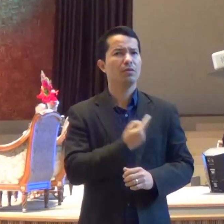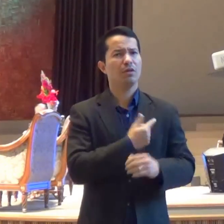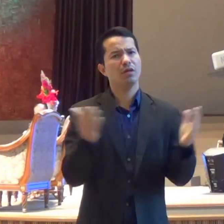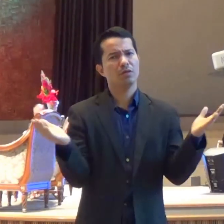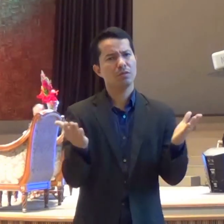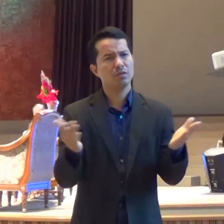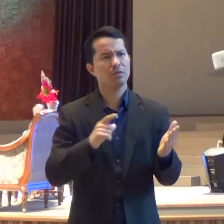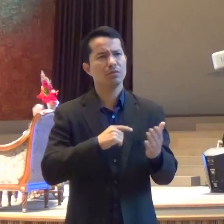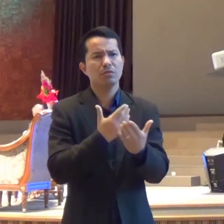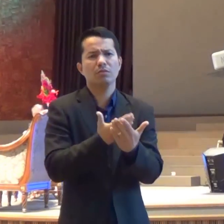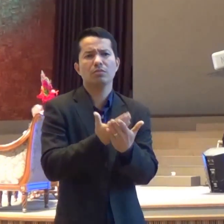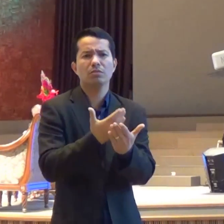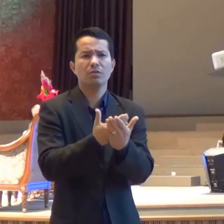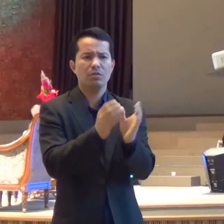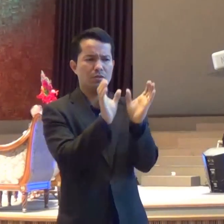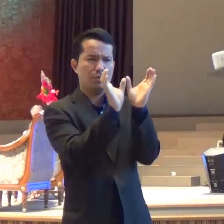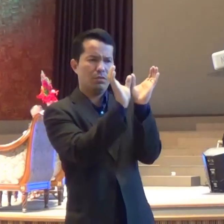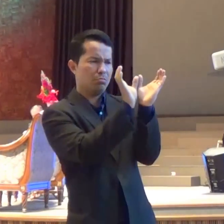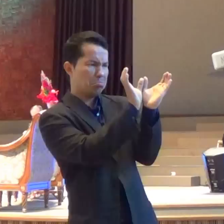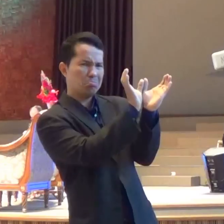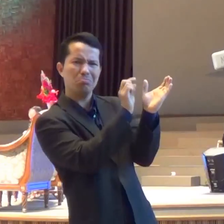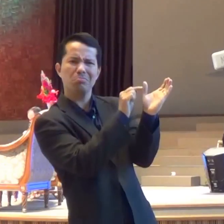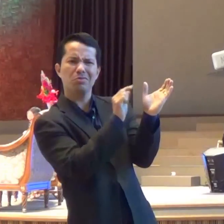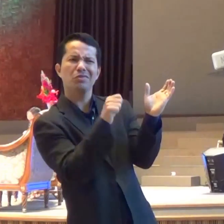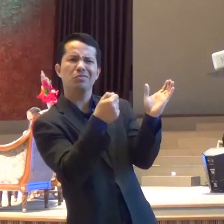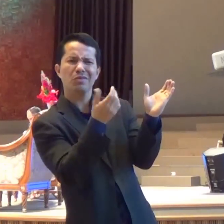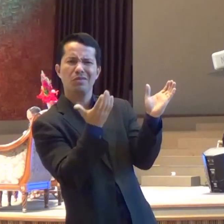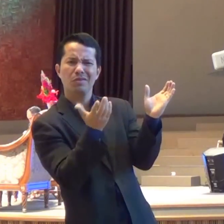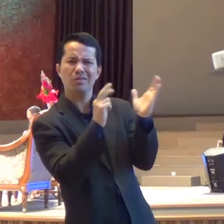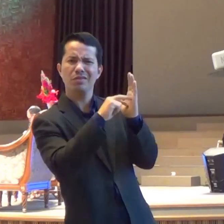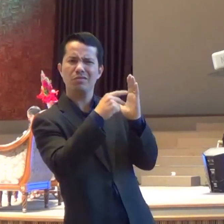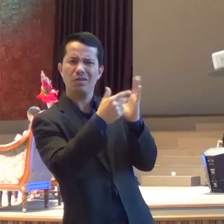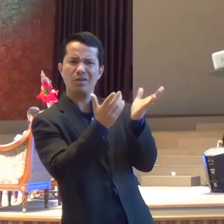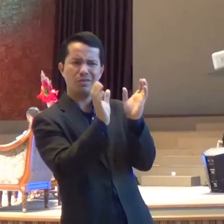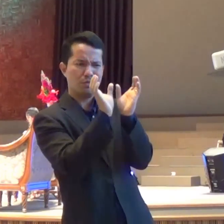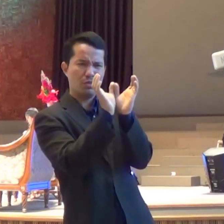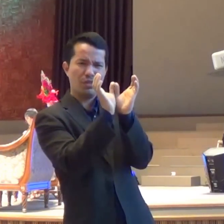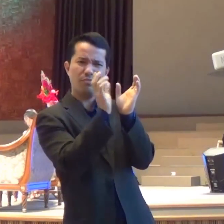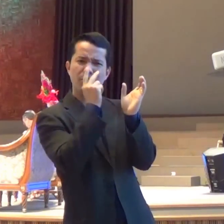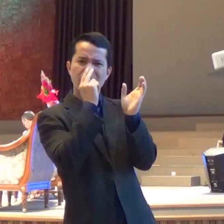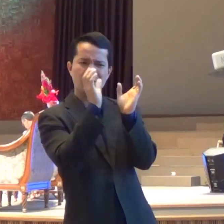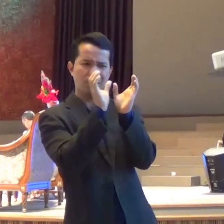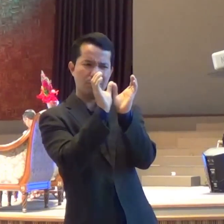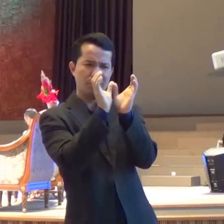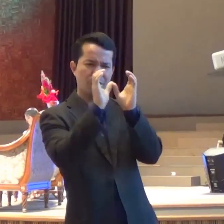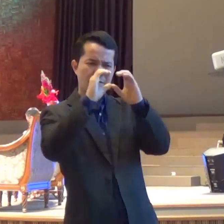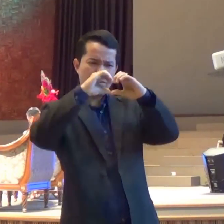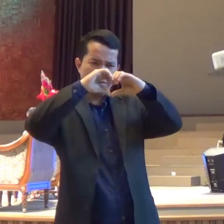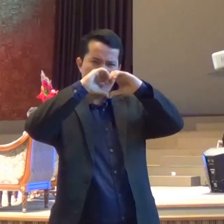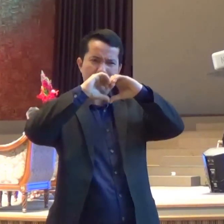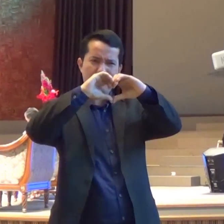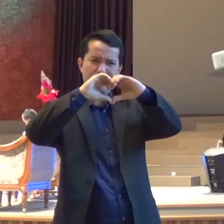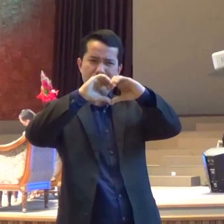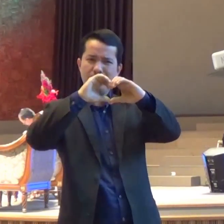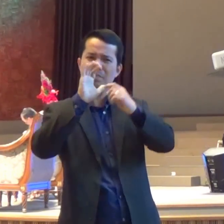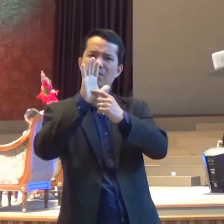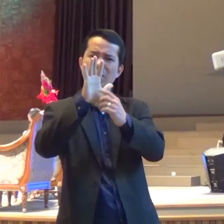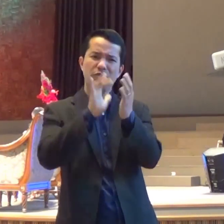para celebrar a ceia do Senhor É interessante que a gente, todo primeiro